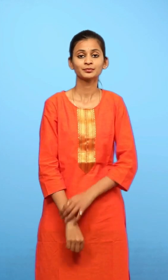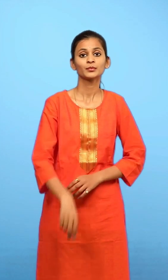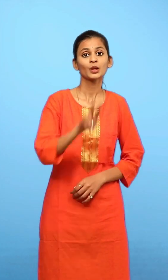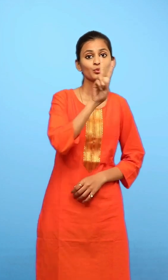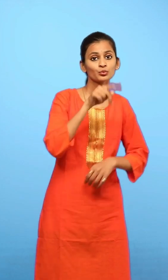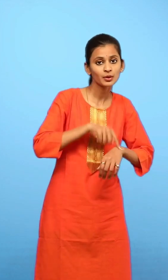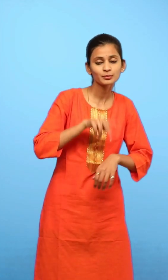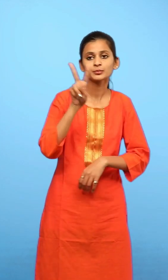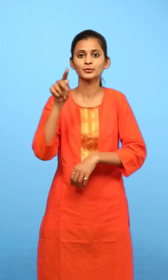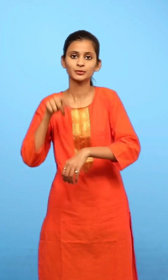दो दो बार